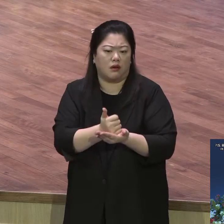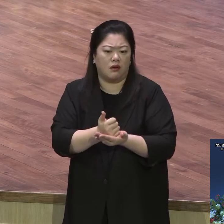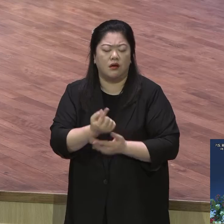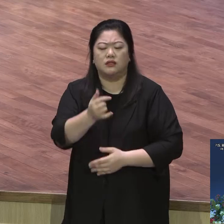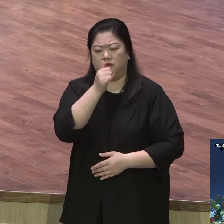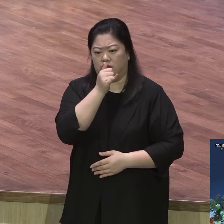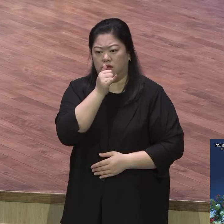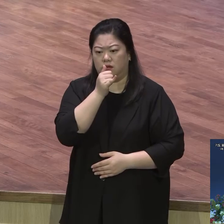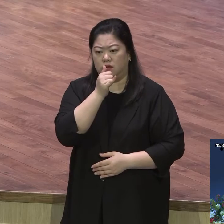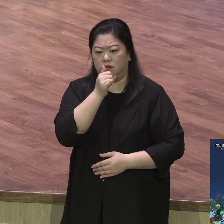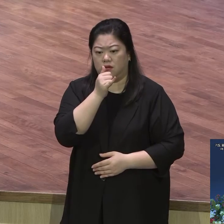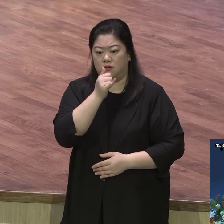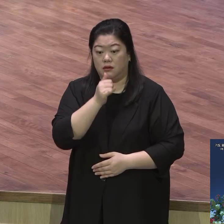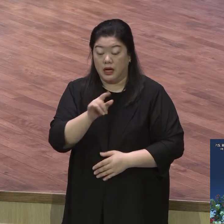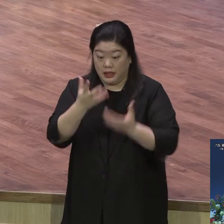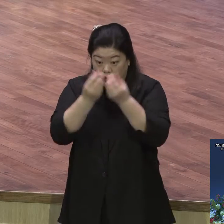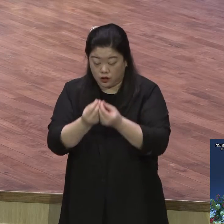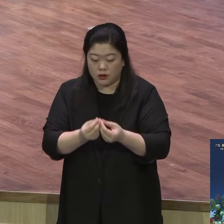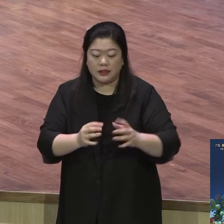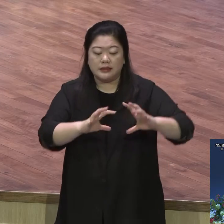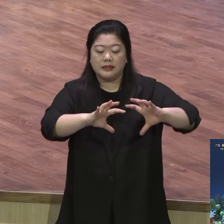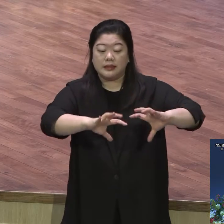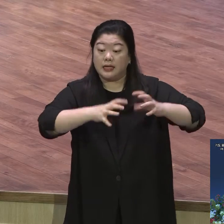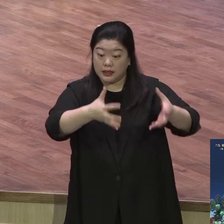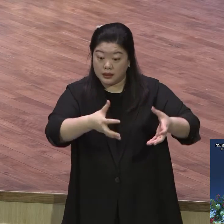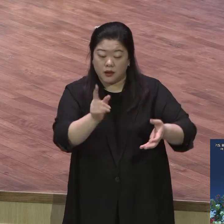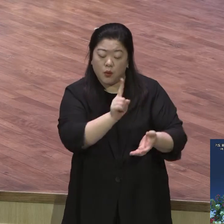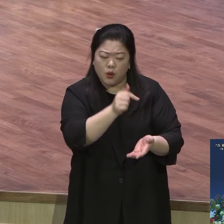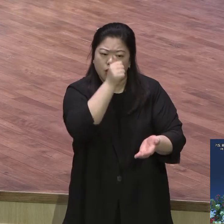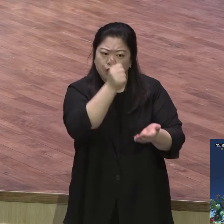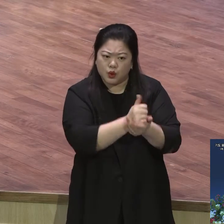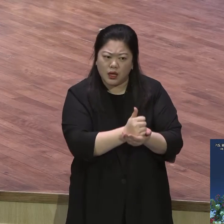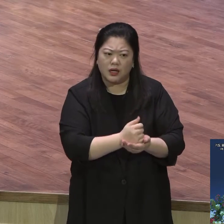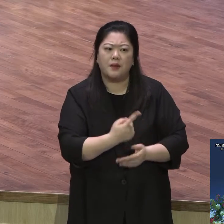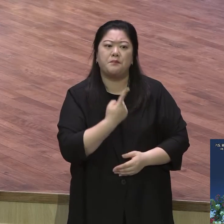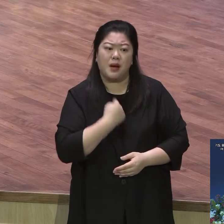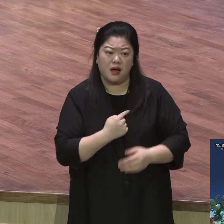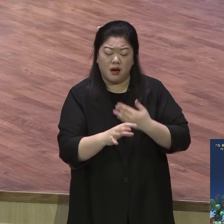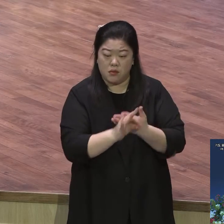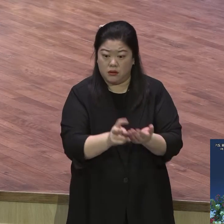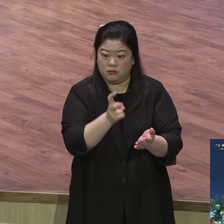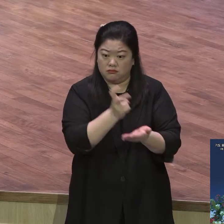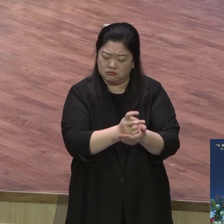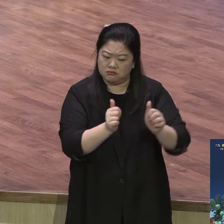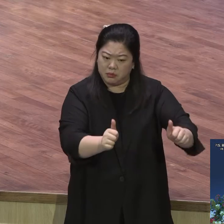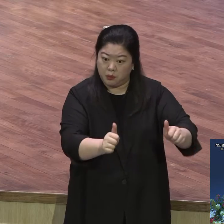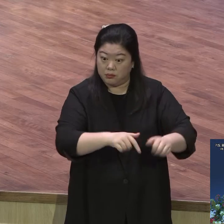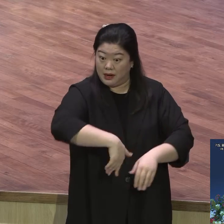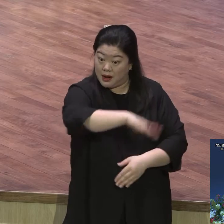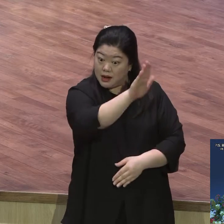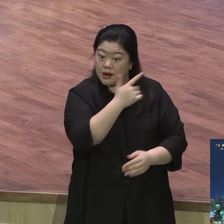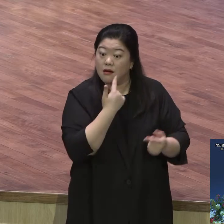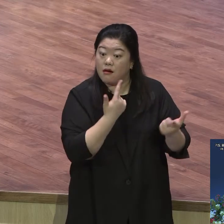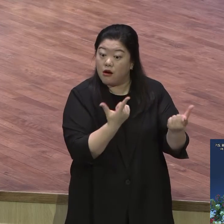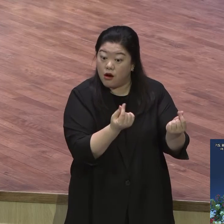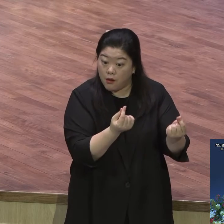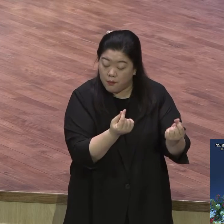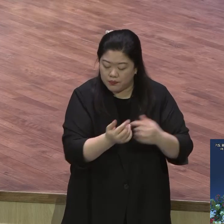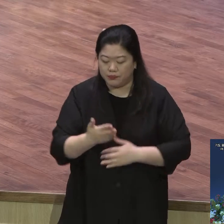법이 죄를 지으면 죄의 대가를 받아요. 하나님 앞에서도 육신적인 죄 영적인 죄의 대가 받아야